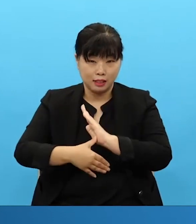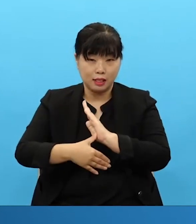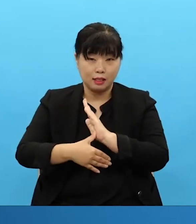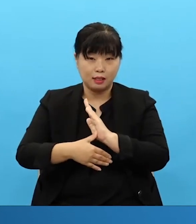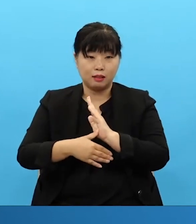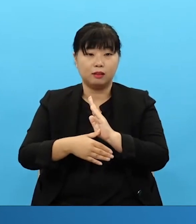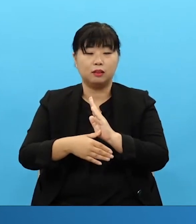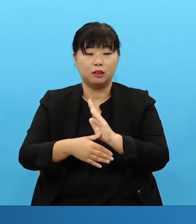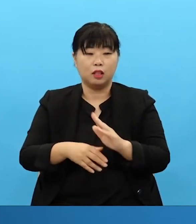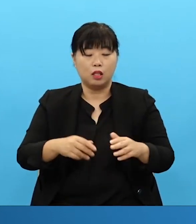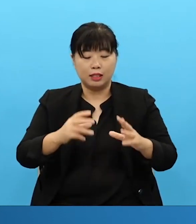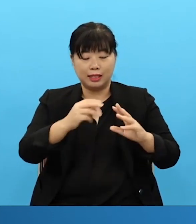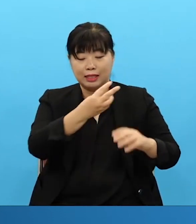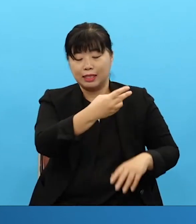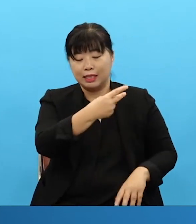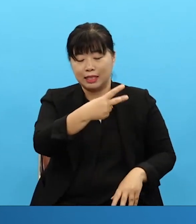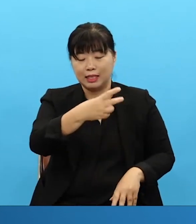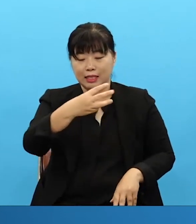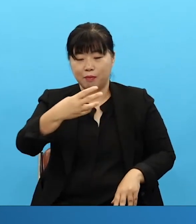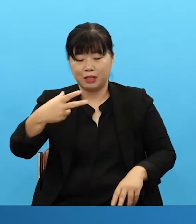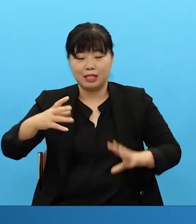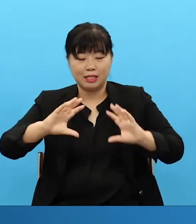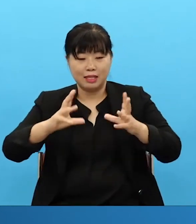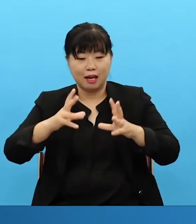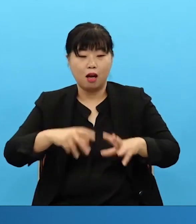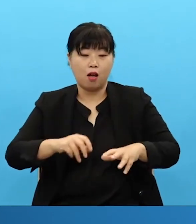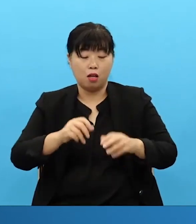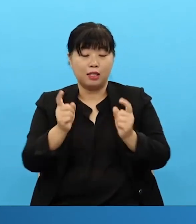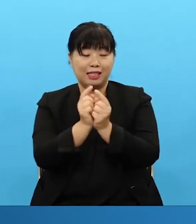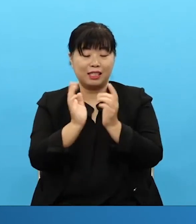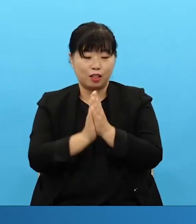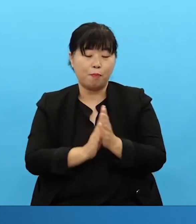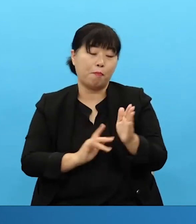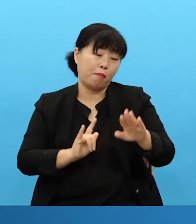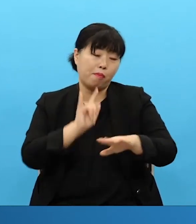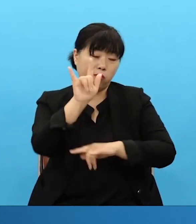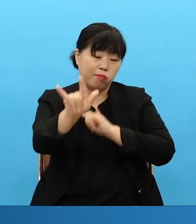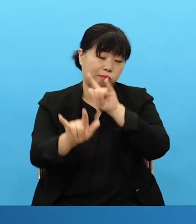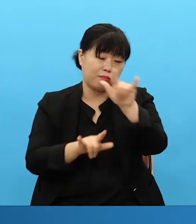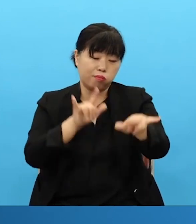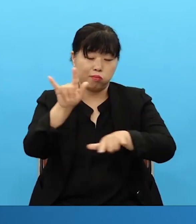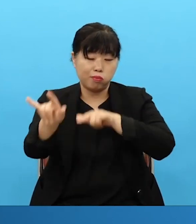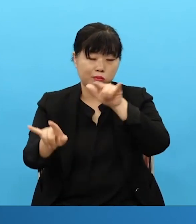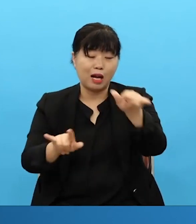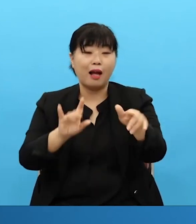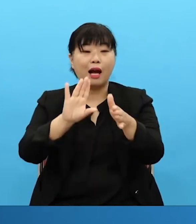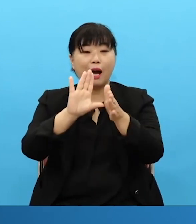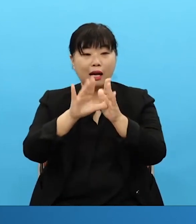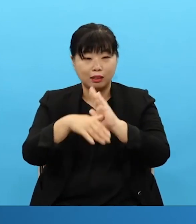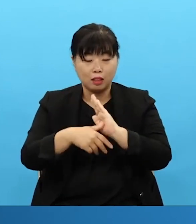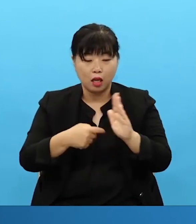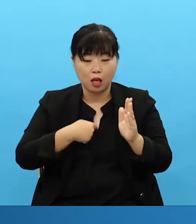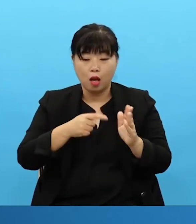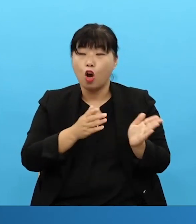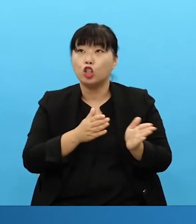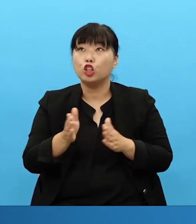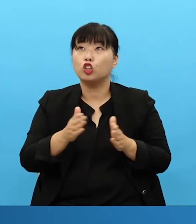That when the two three nations come they need to be organized all their things and then leave. 여러분 교회 좀 다니다가 봉굴 돌아가실 때 신앙을 안 하고